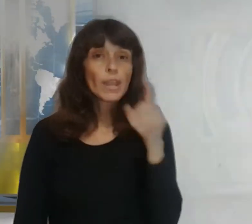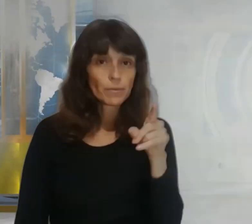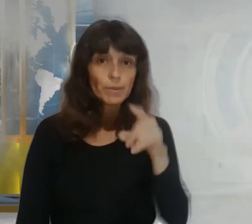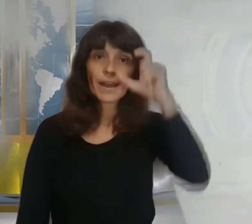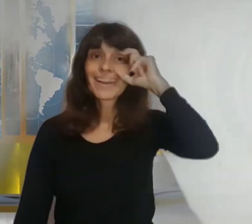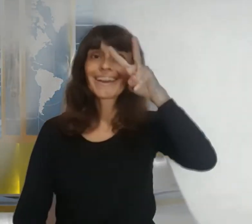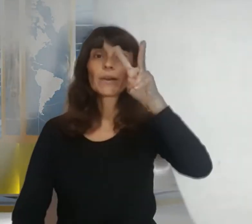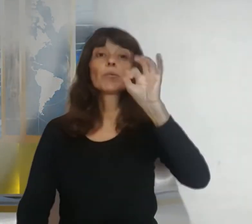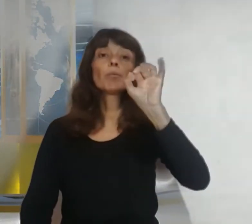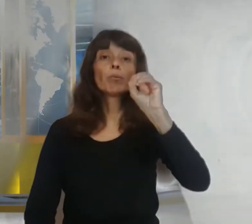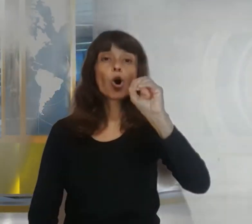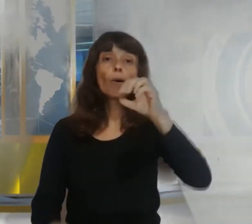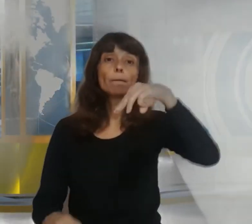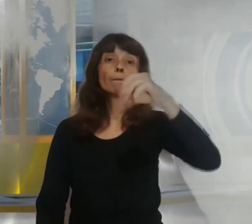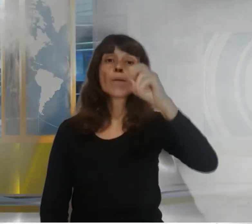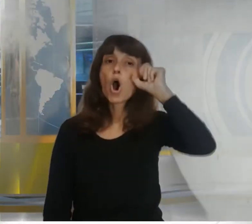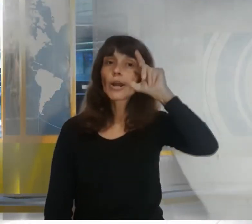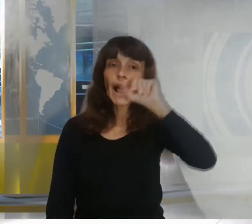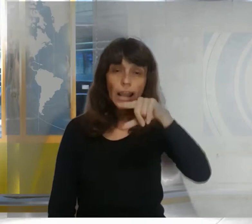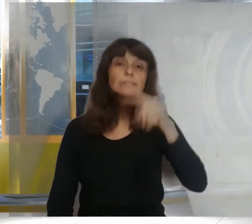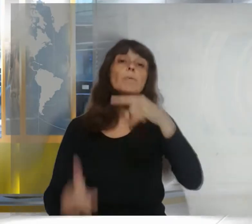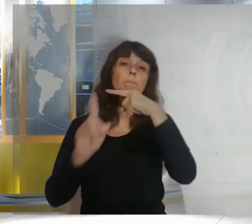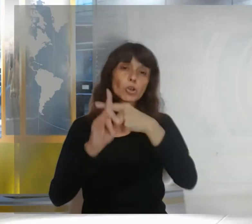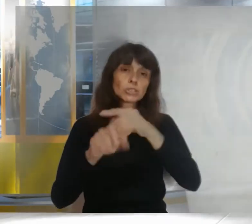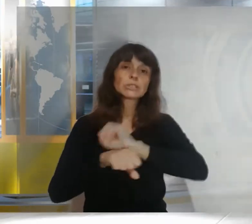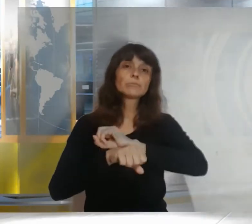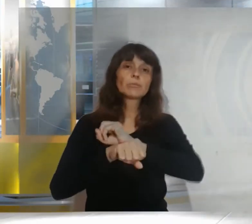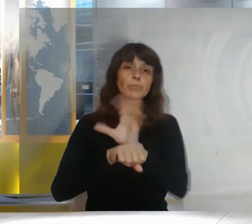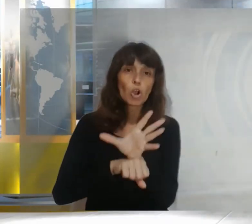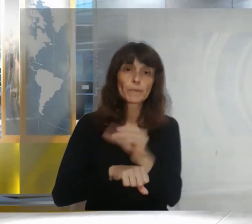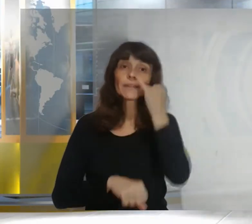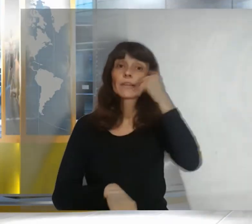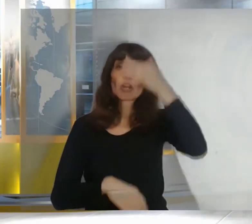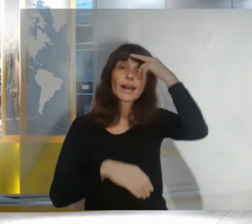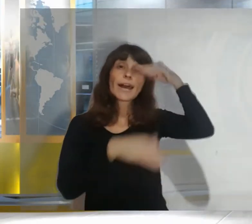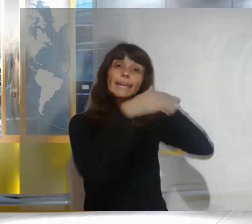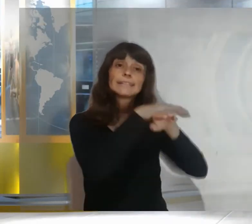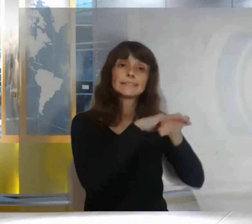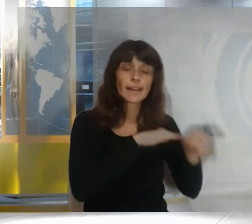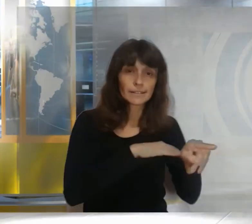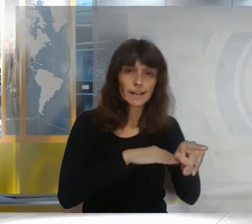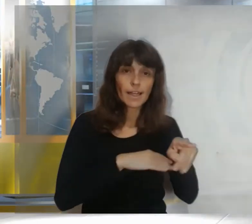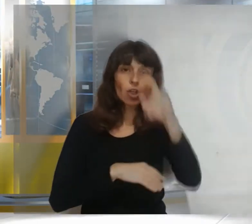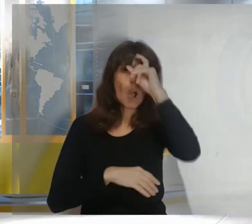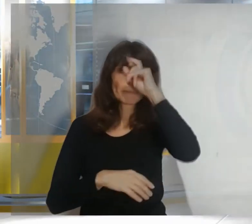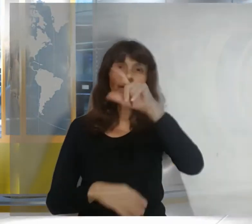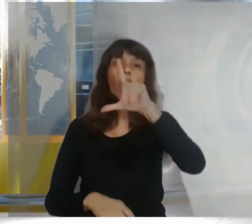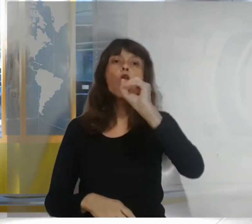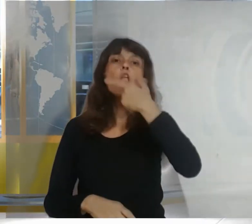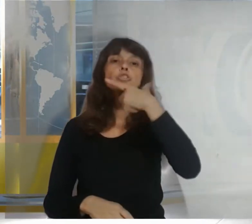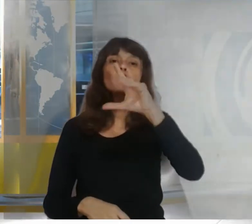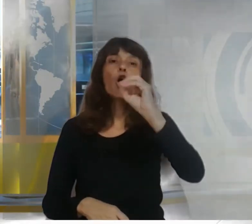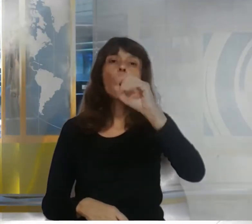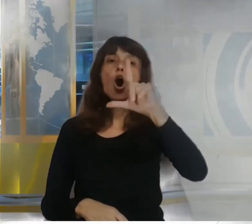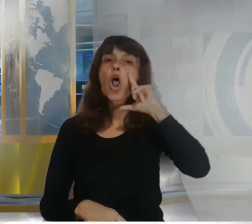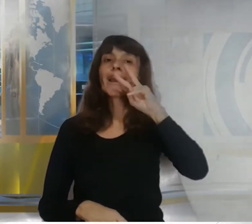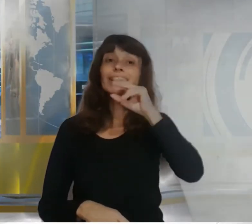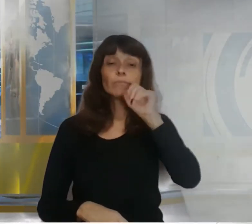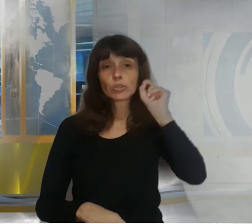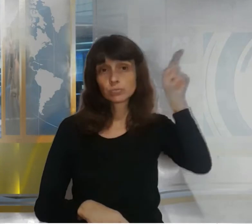está internado en la clínica de Los Olivos en Cochabamba debido a una insuficiencia respiratoria Me siento